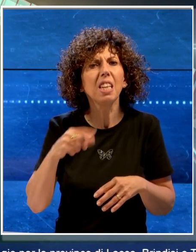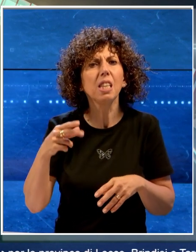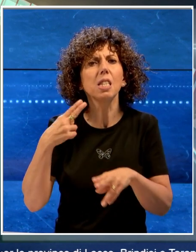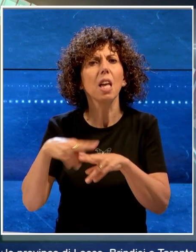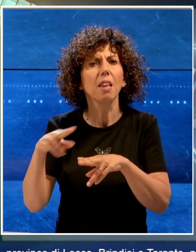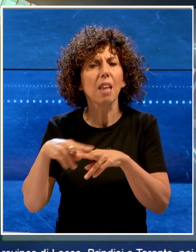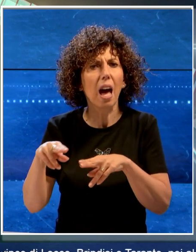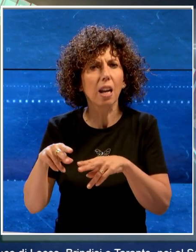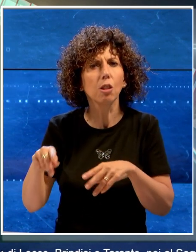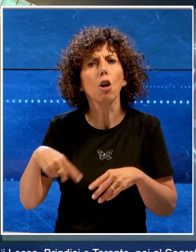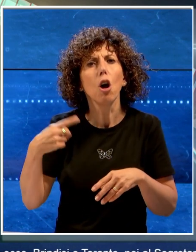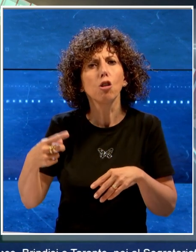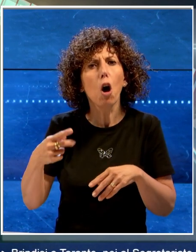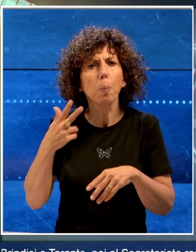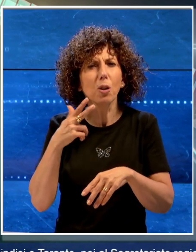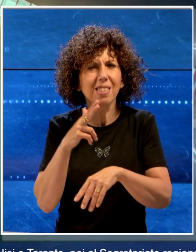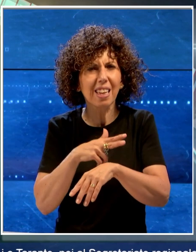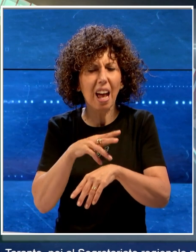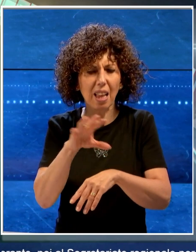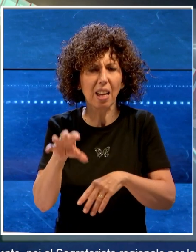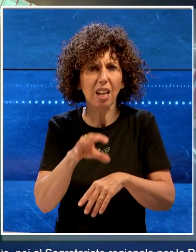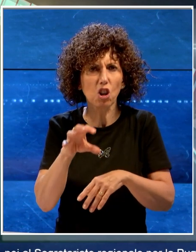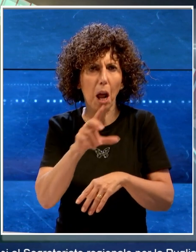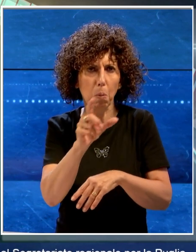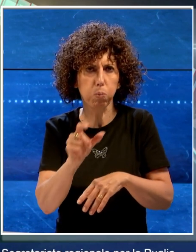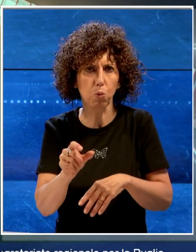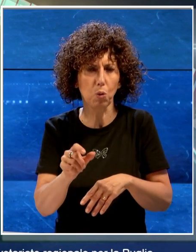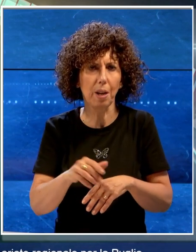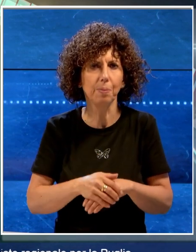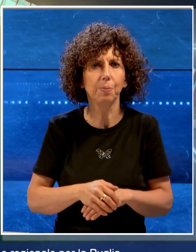Taranto, poi al segretariato regionale per la Puglia.